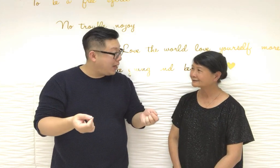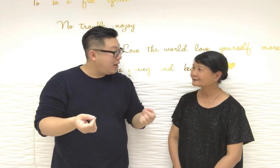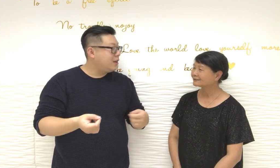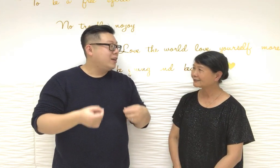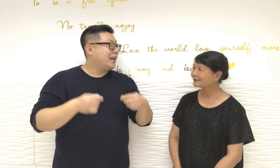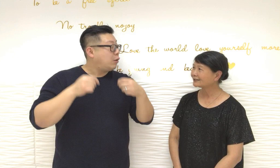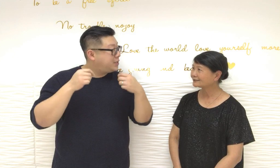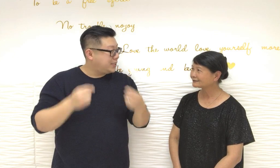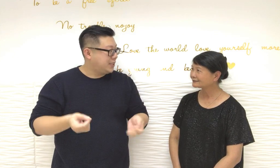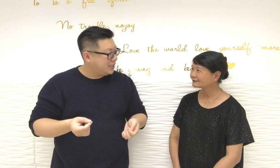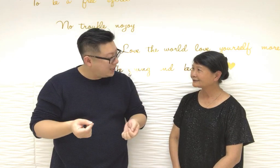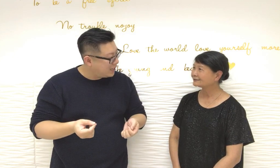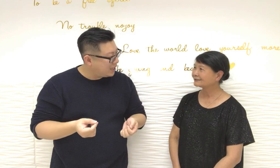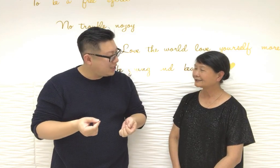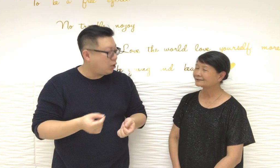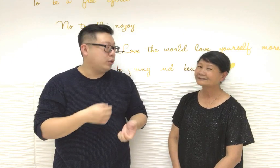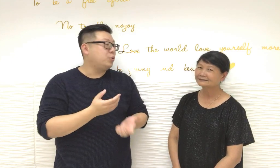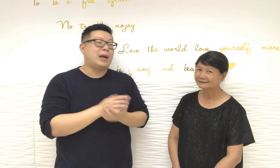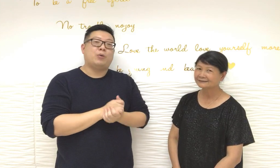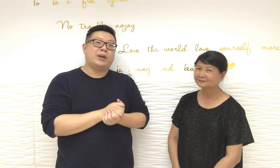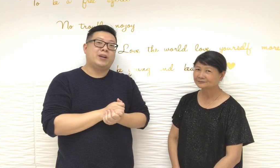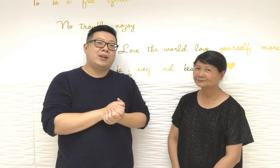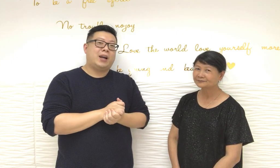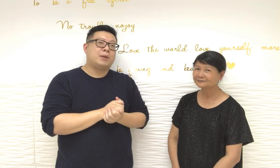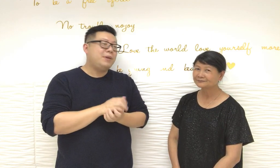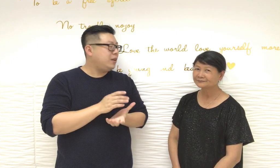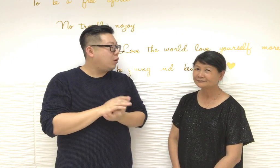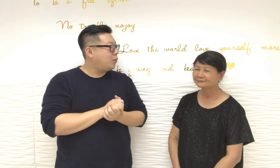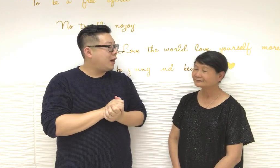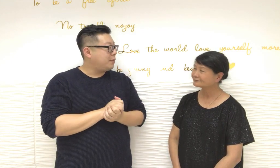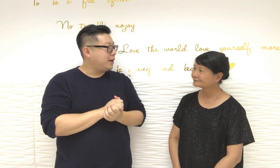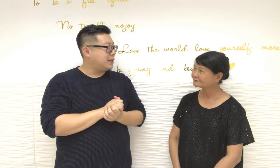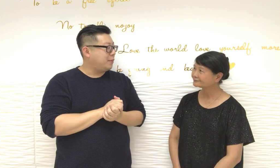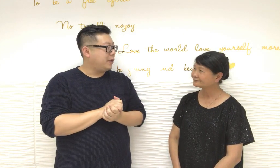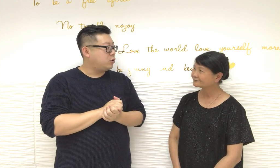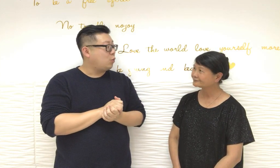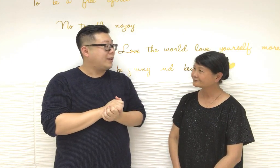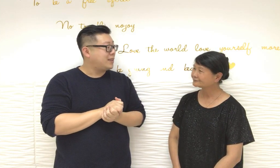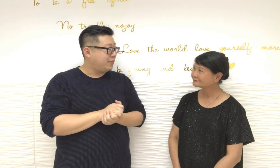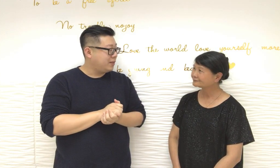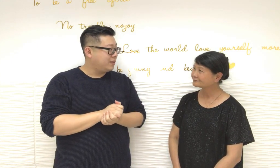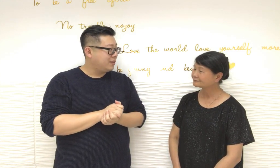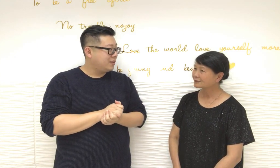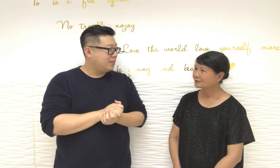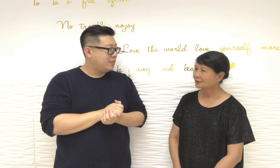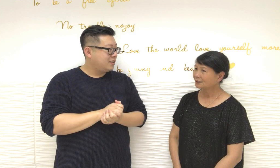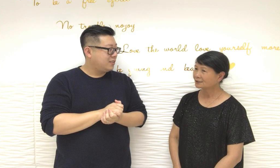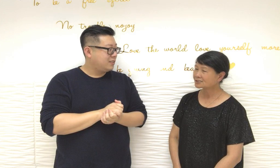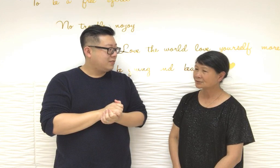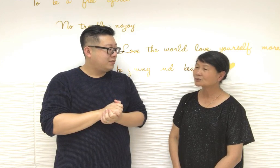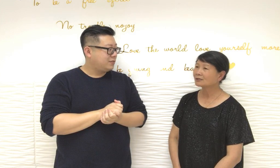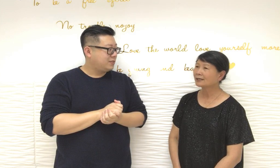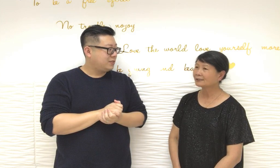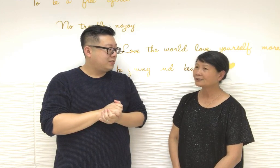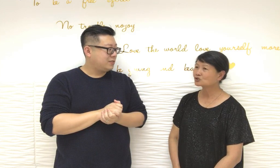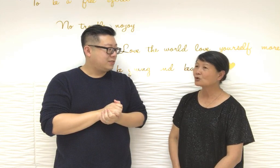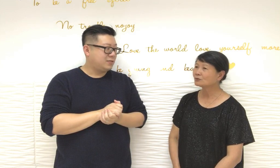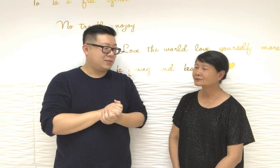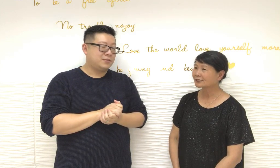咬錢我們都會有的這個的話其實是否最穩陣呢蟬除是中性